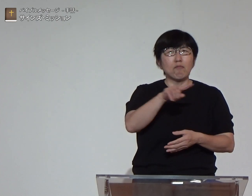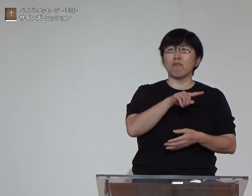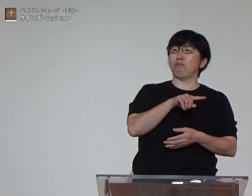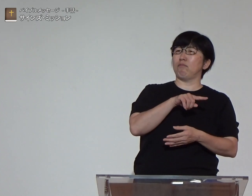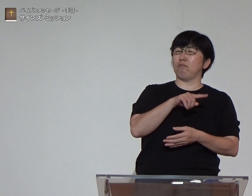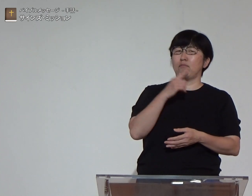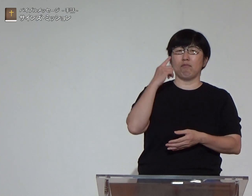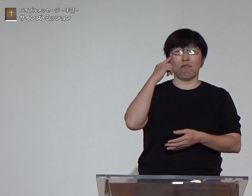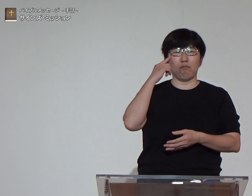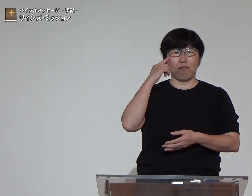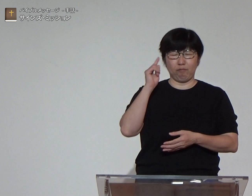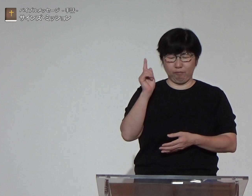しまうと